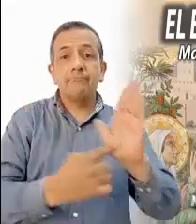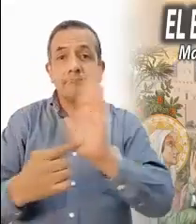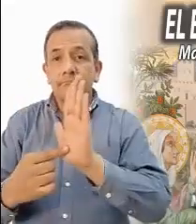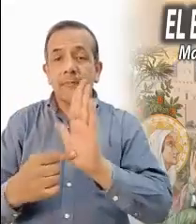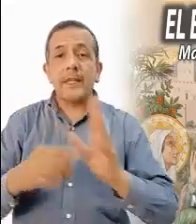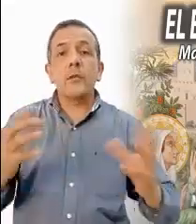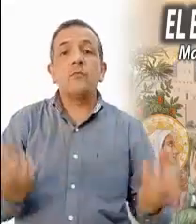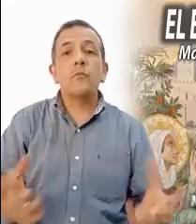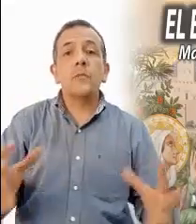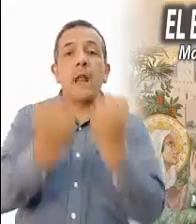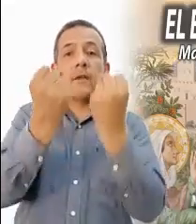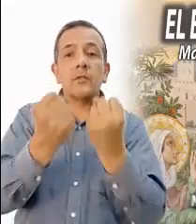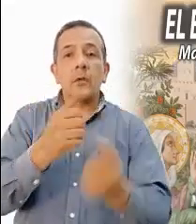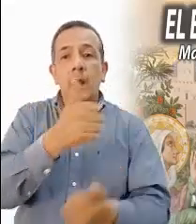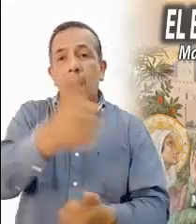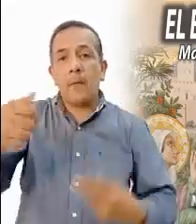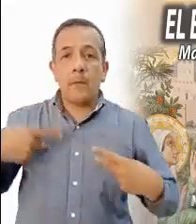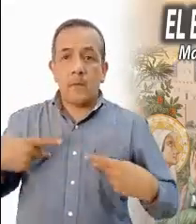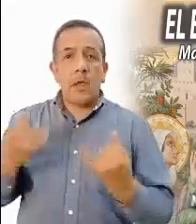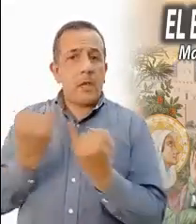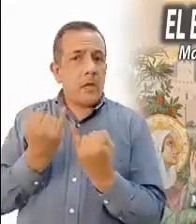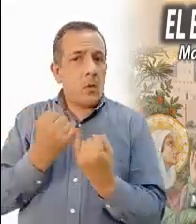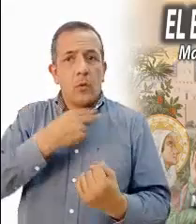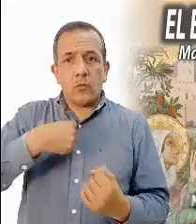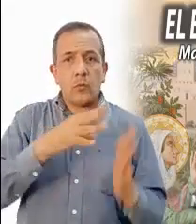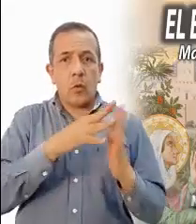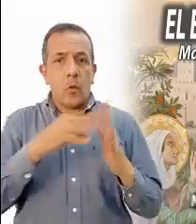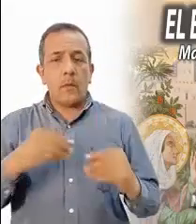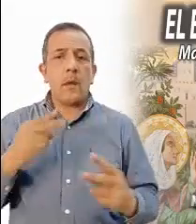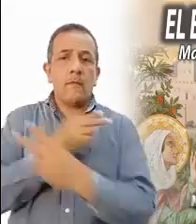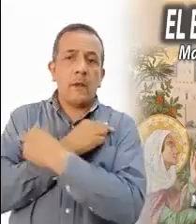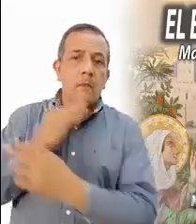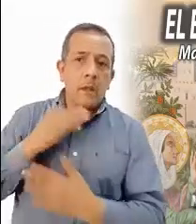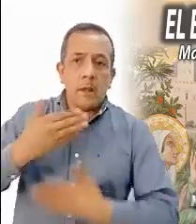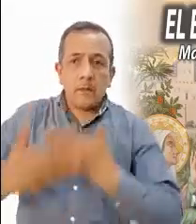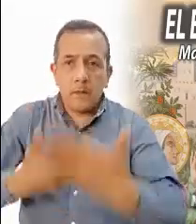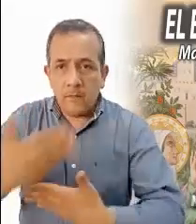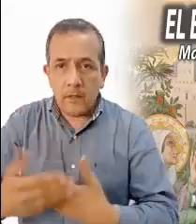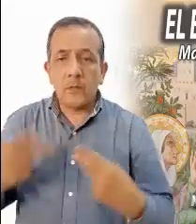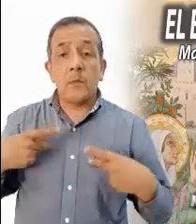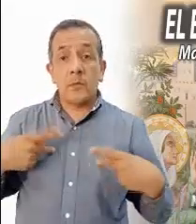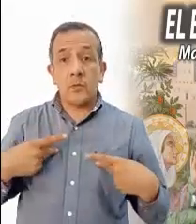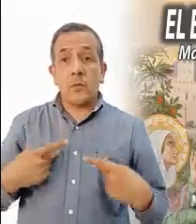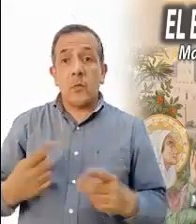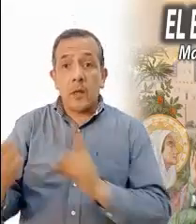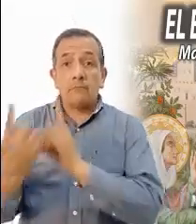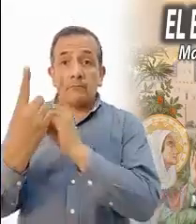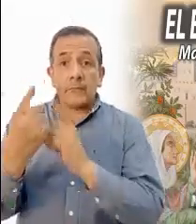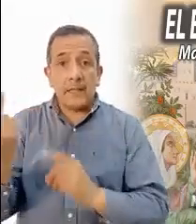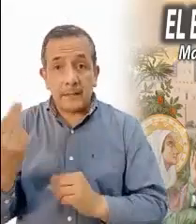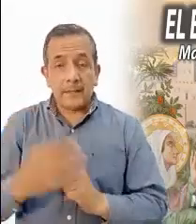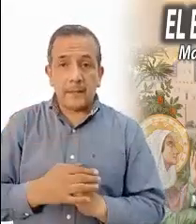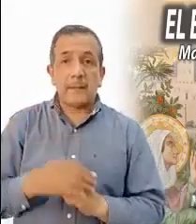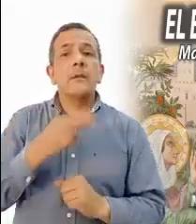También nosotros, al igual que María, en el servicio a quien más lo necesita, ofrezcamos la seguridad